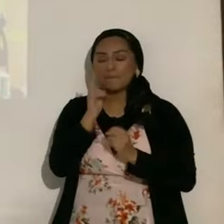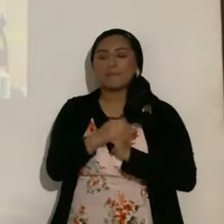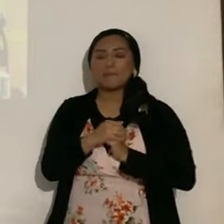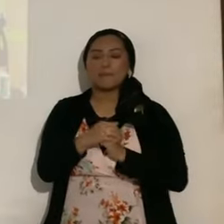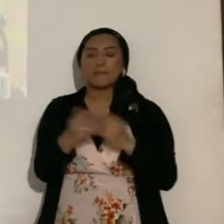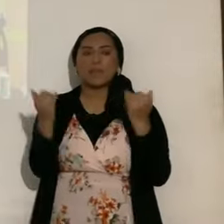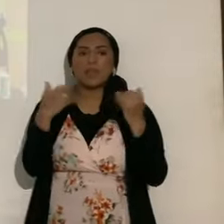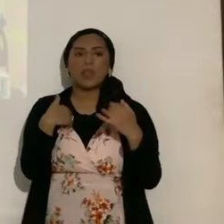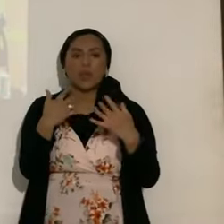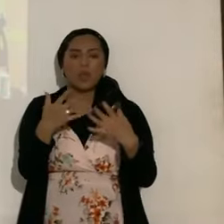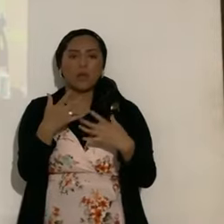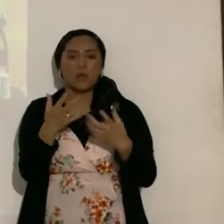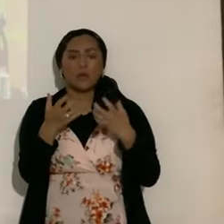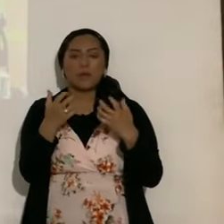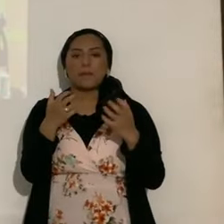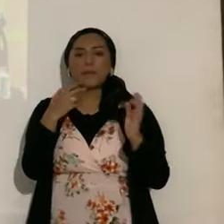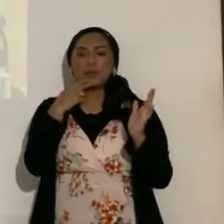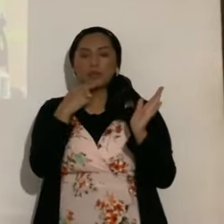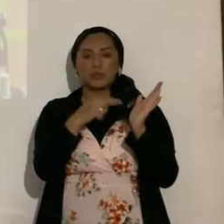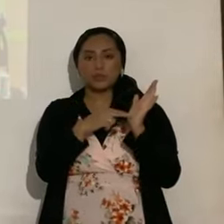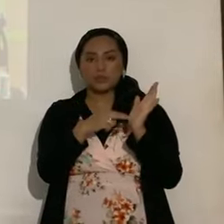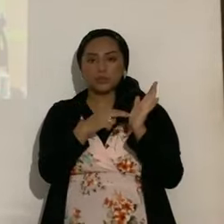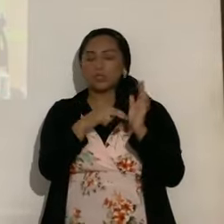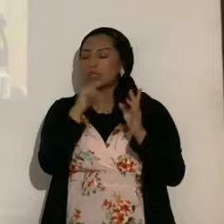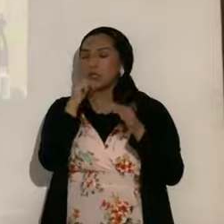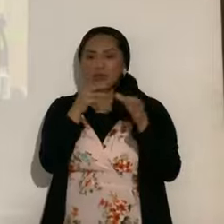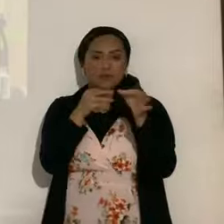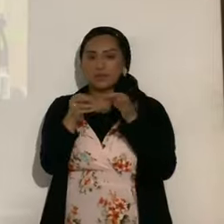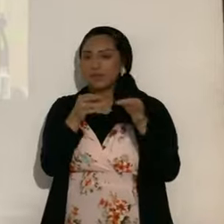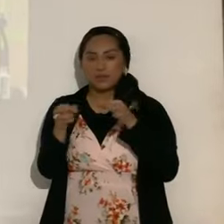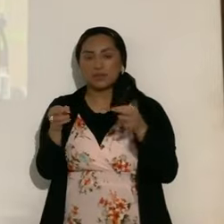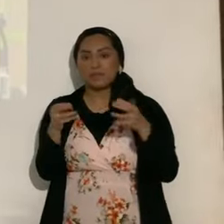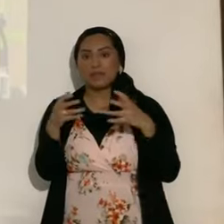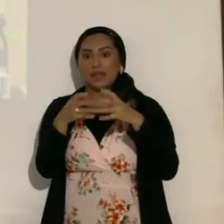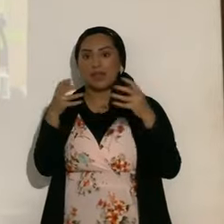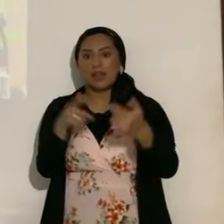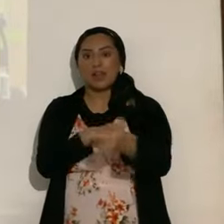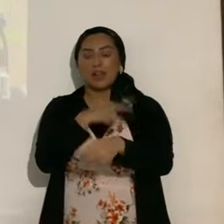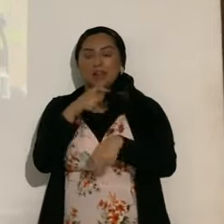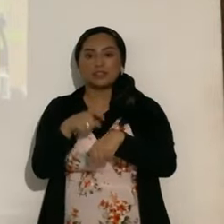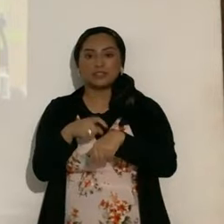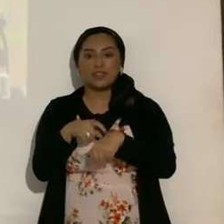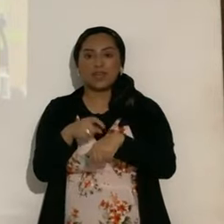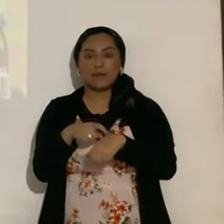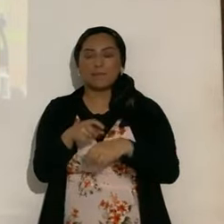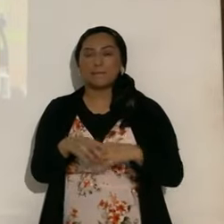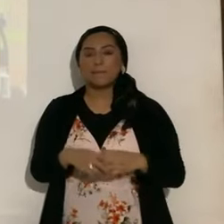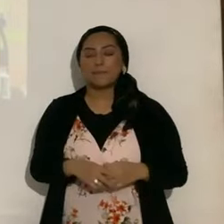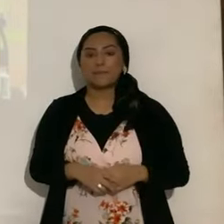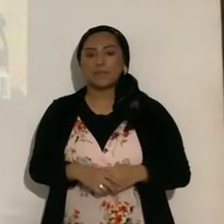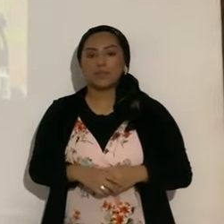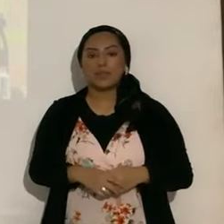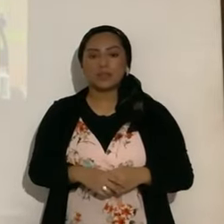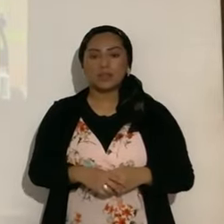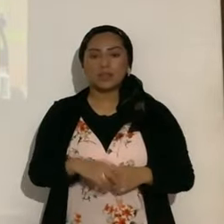me gustaría que anotaran estos eclipses, pero no los voy a explicar, porque si no abarcaríamos mucho, mucho más tiempo, y no se trata de que yo los,